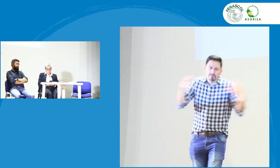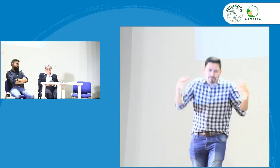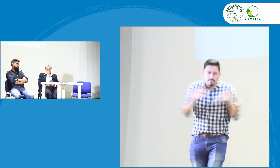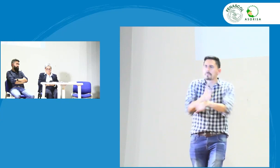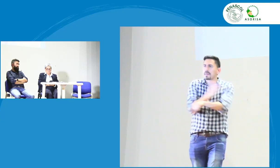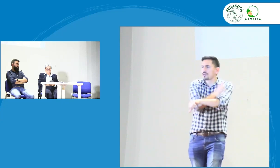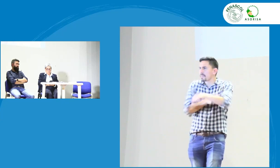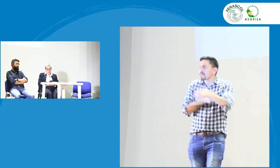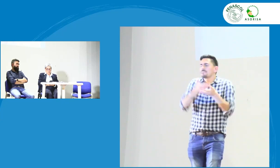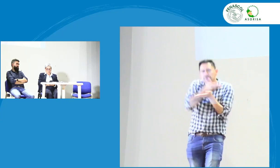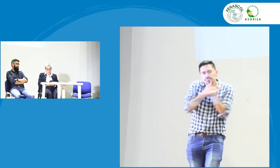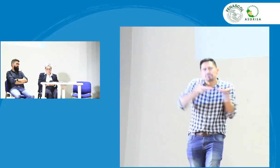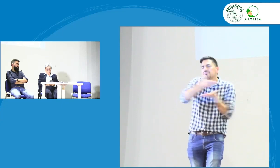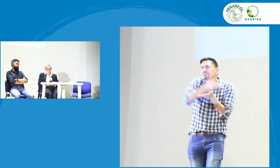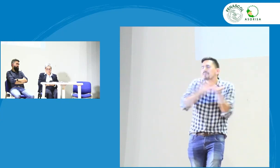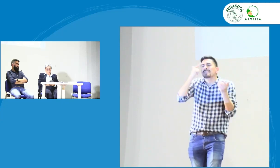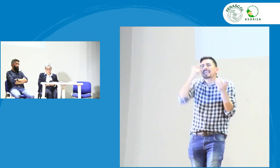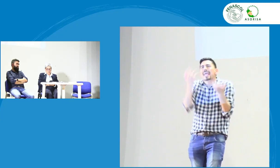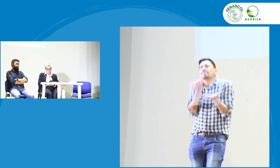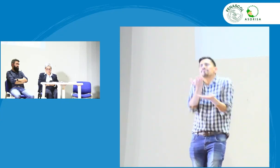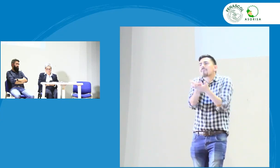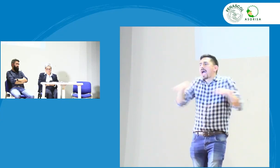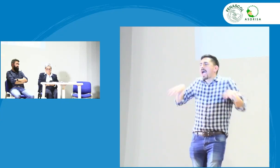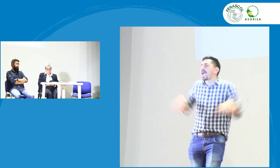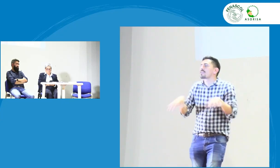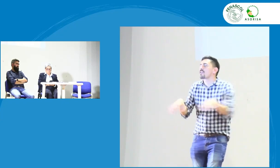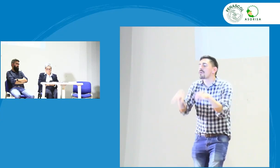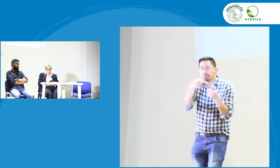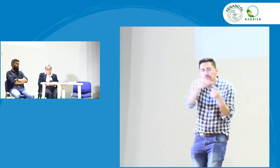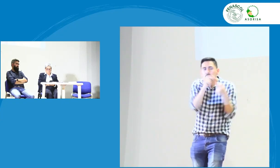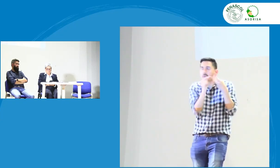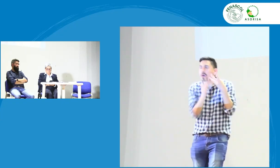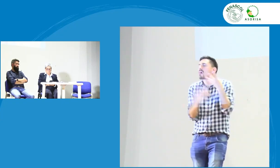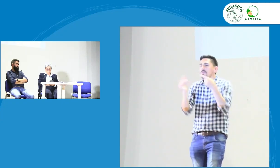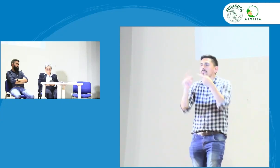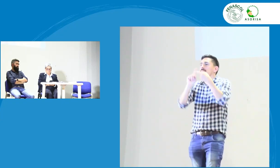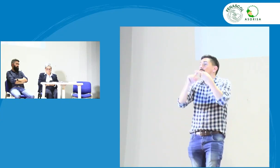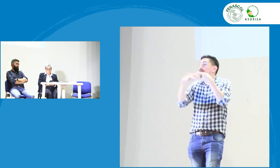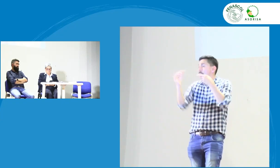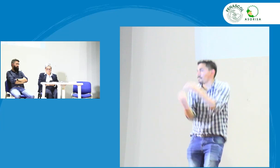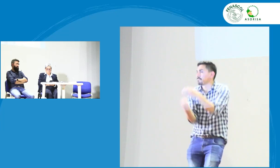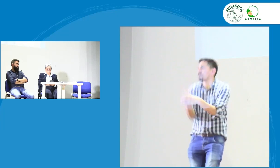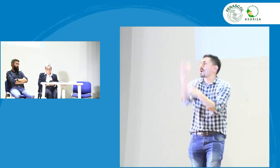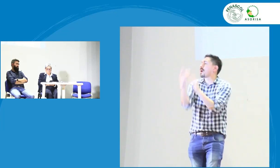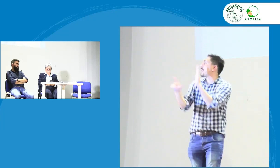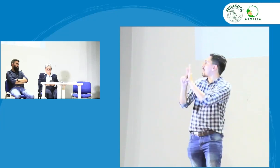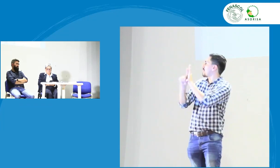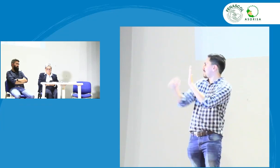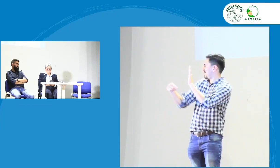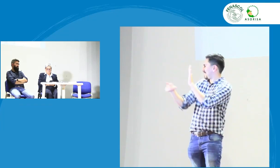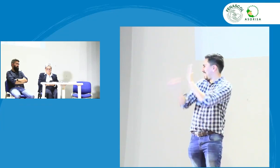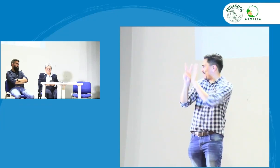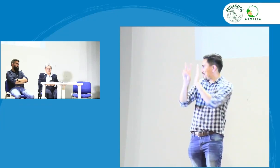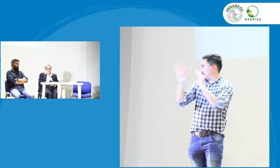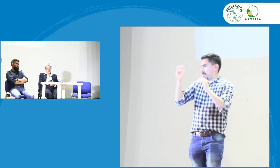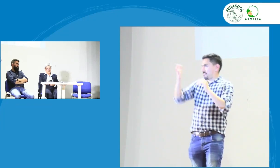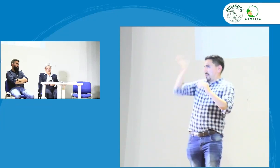pasado bueno desde hace dos años para acá se ha venido hablando entonces estamos haciendo diferentes actividades se dio